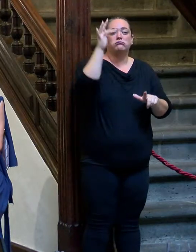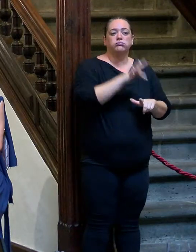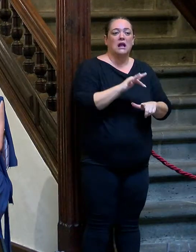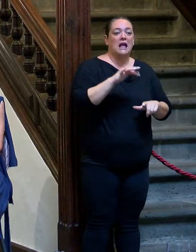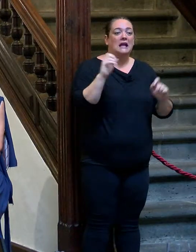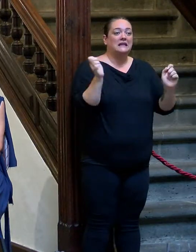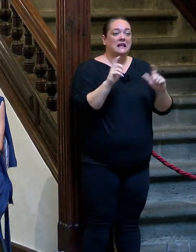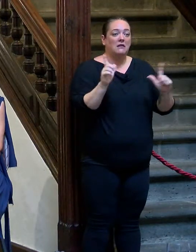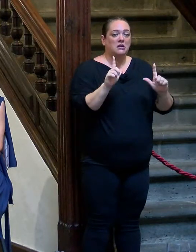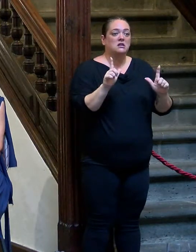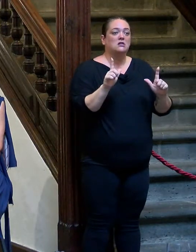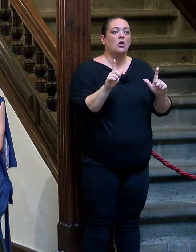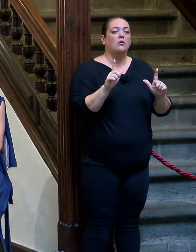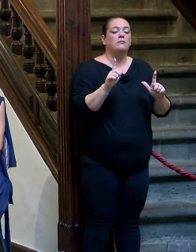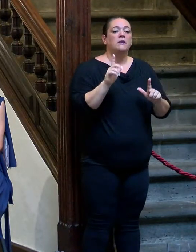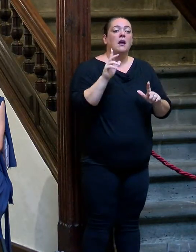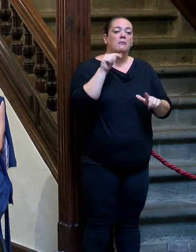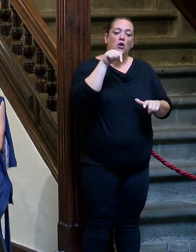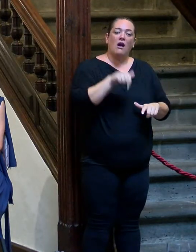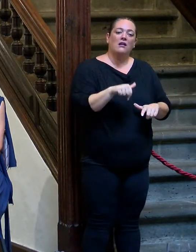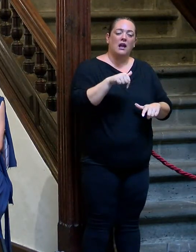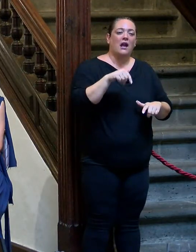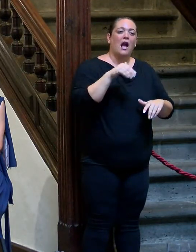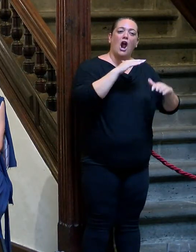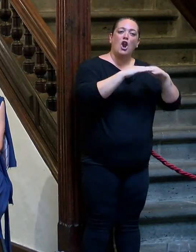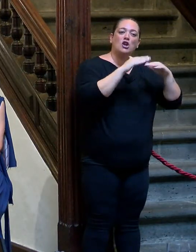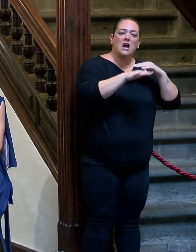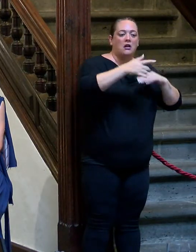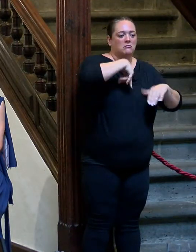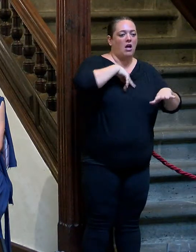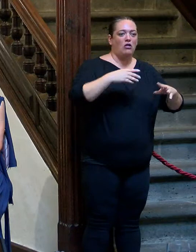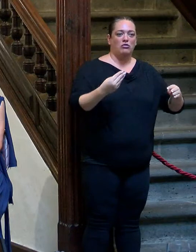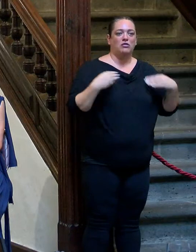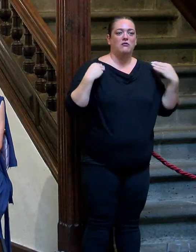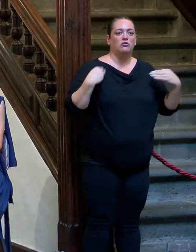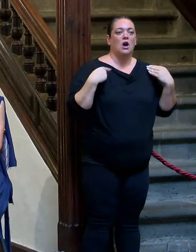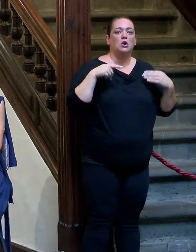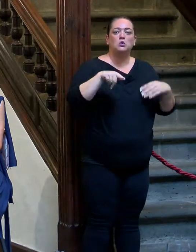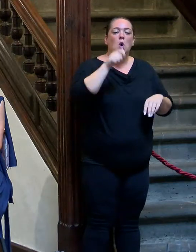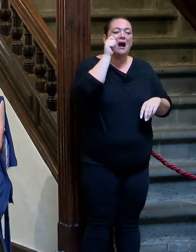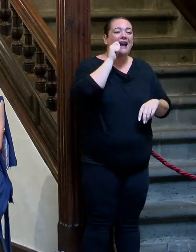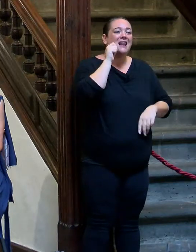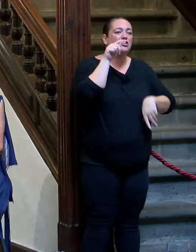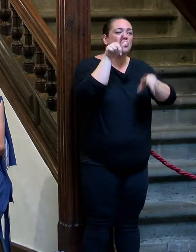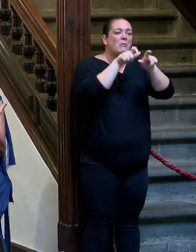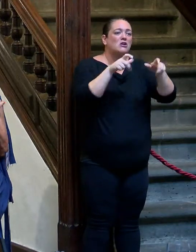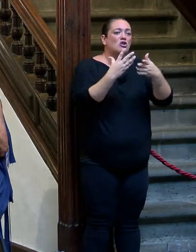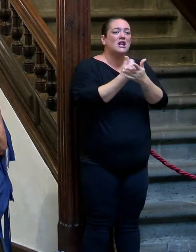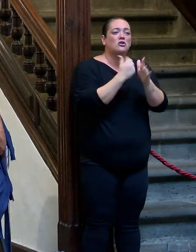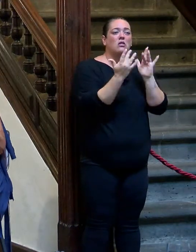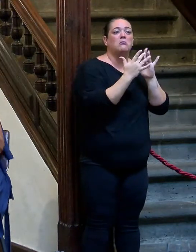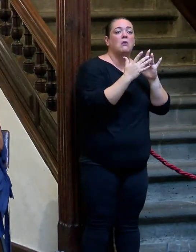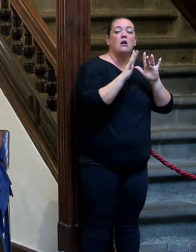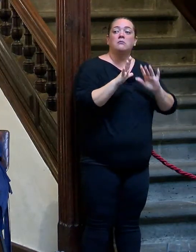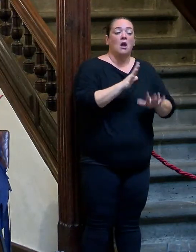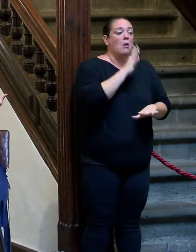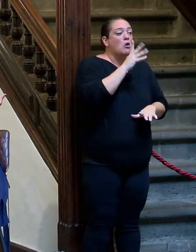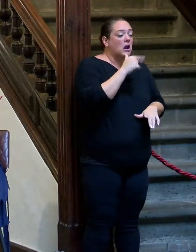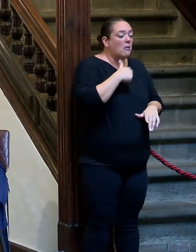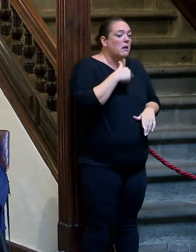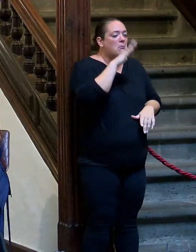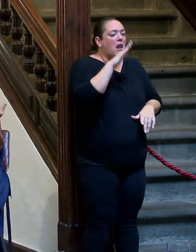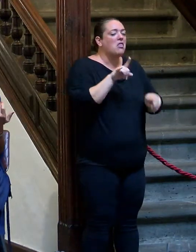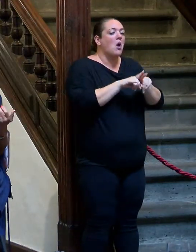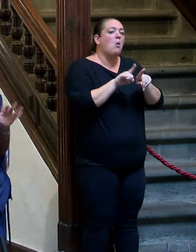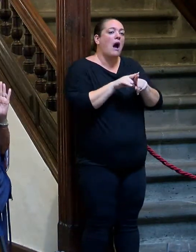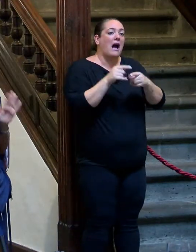la cercanía, y sobre todo hoy en Los Llanos, lo hemos disfrutado como la gente, y tú con qué cariño atiendes a todo el mundo. Porque a mí me parece un regalo, de verdad que